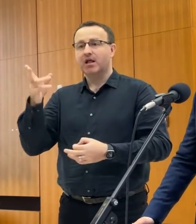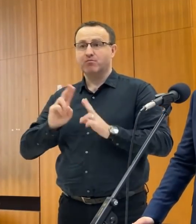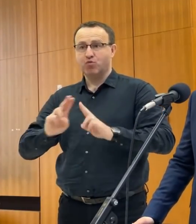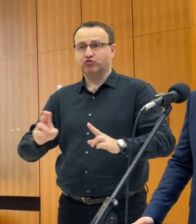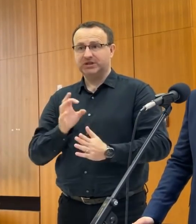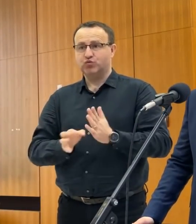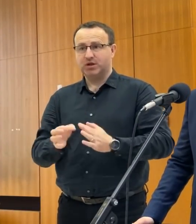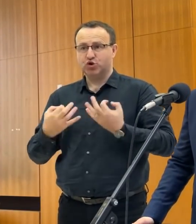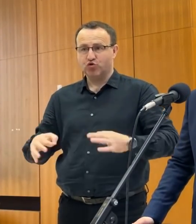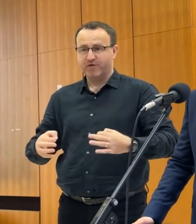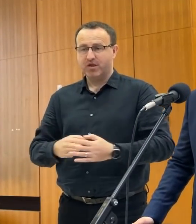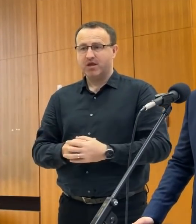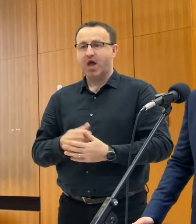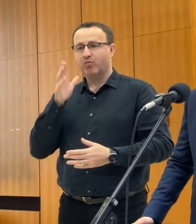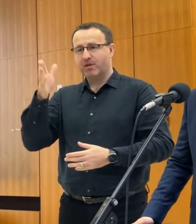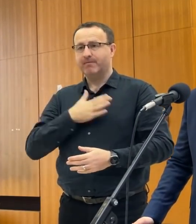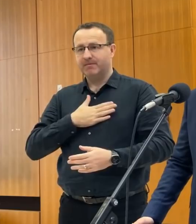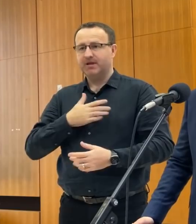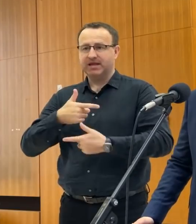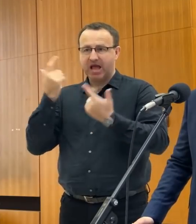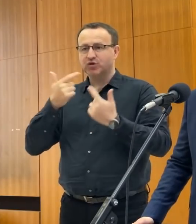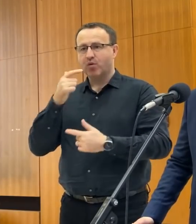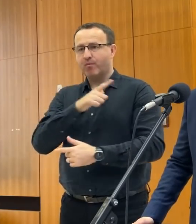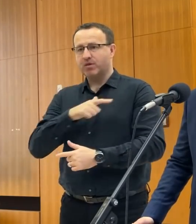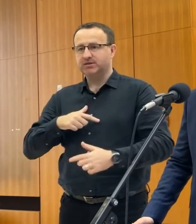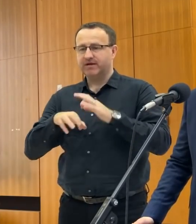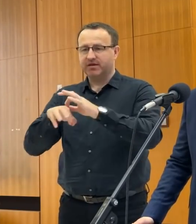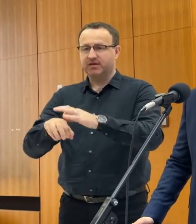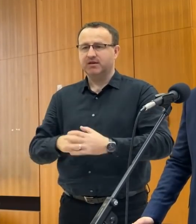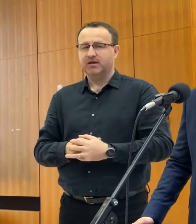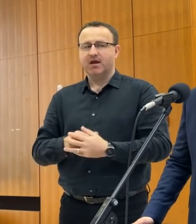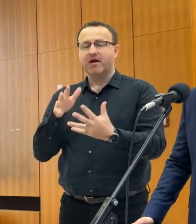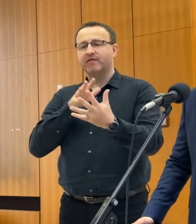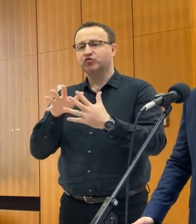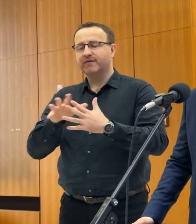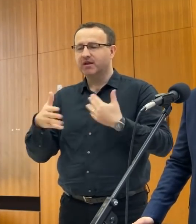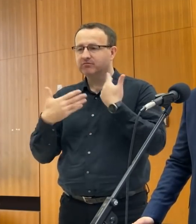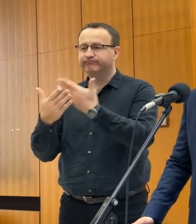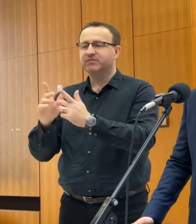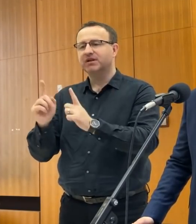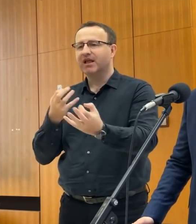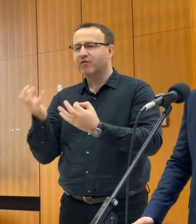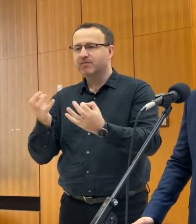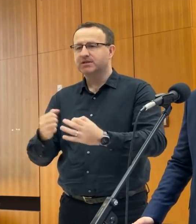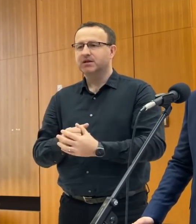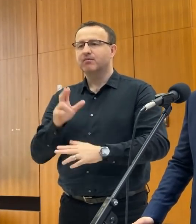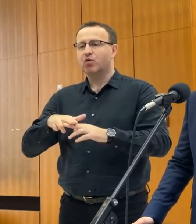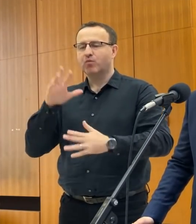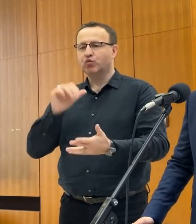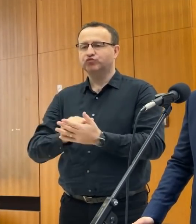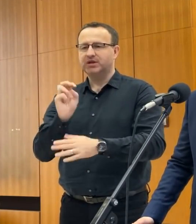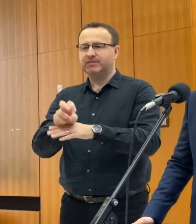umožní a budeme v tom mať aj my jasno, ako policajné vedenie a vyšetrovateľ poskytne nejaké informácie, tak určite vám ich